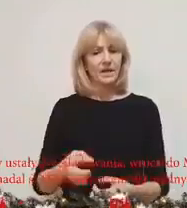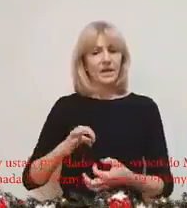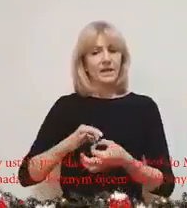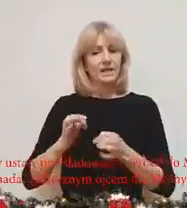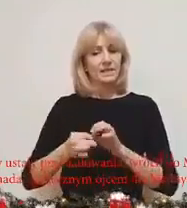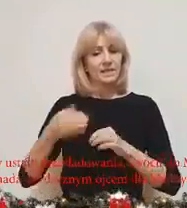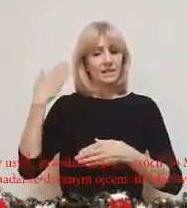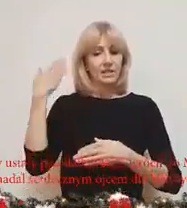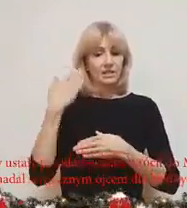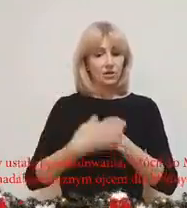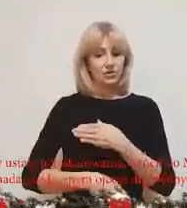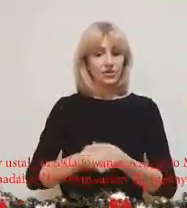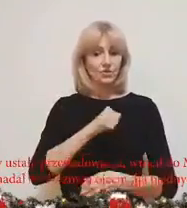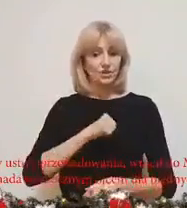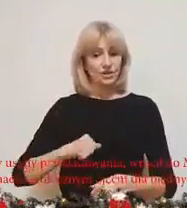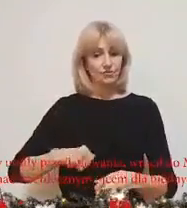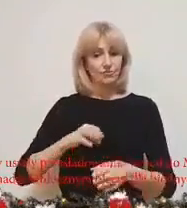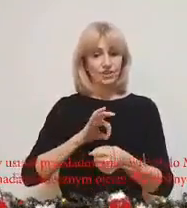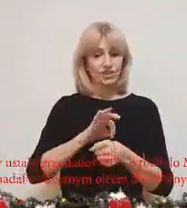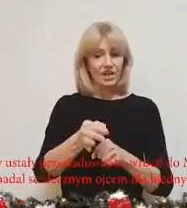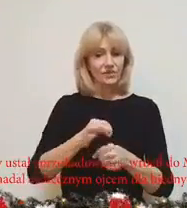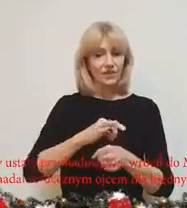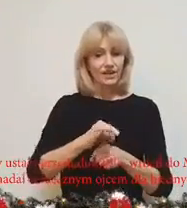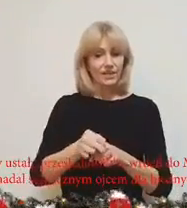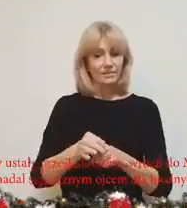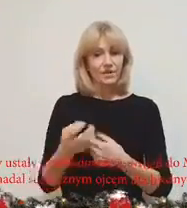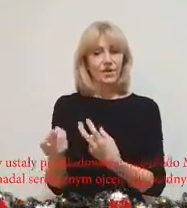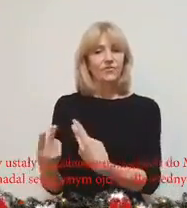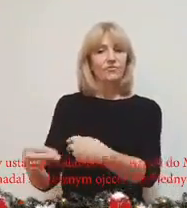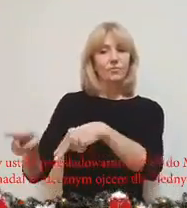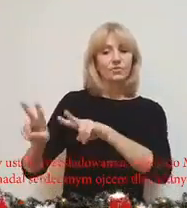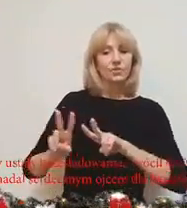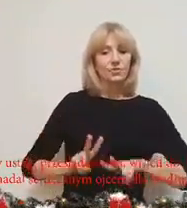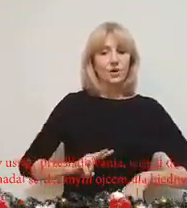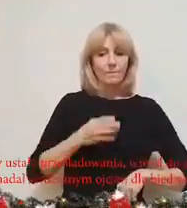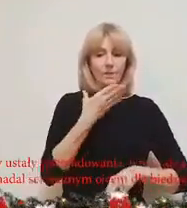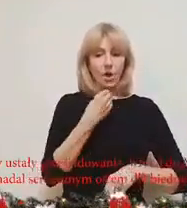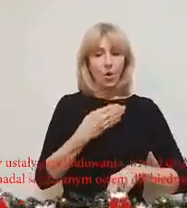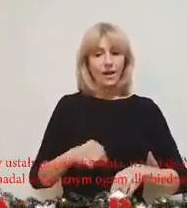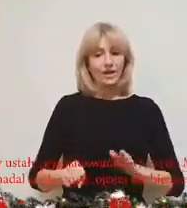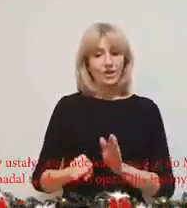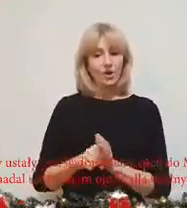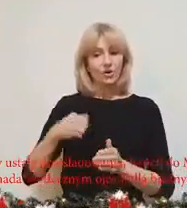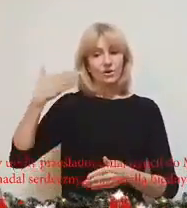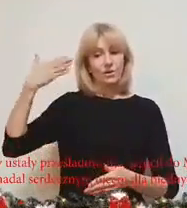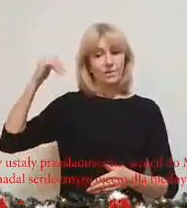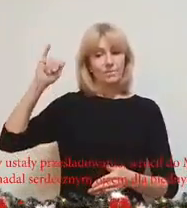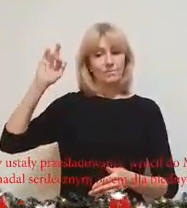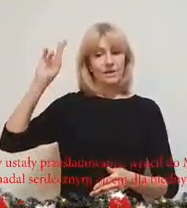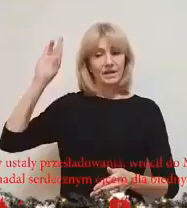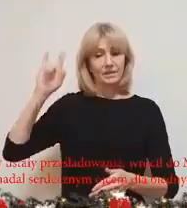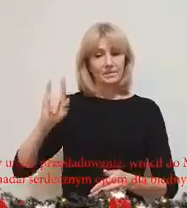Gdy skończyły się prześladowania, wrócił Mikołaj do Miry.